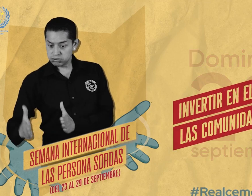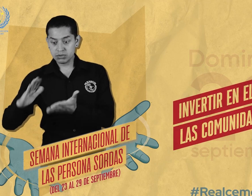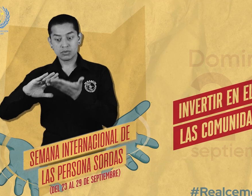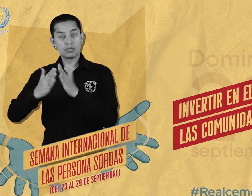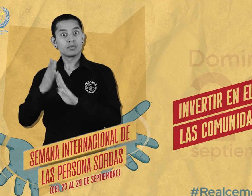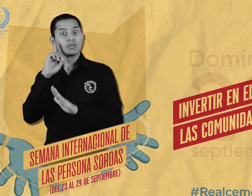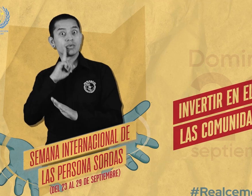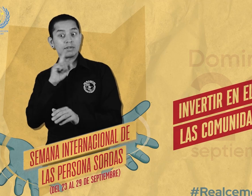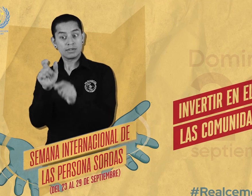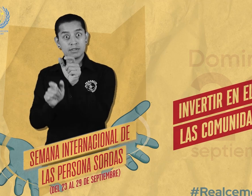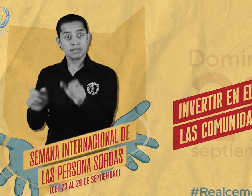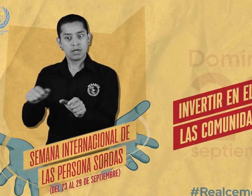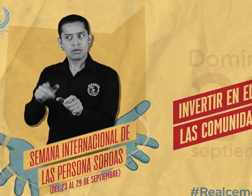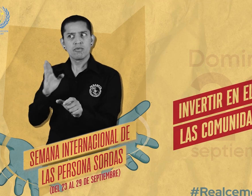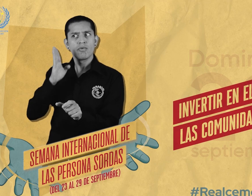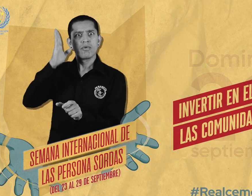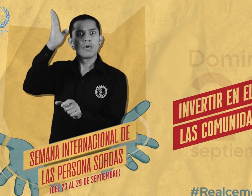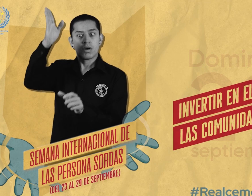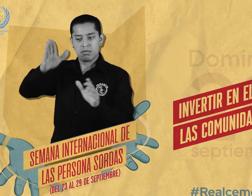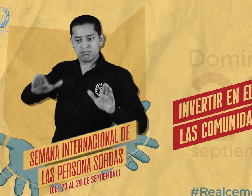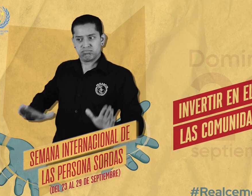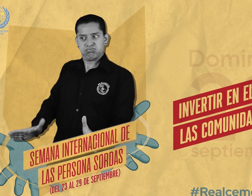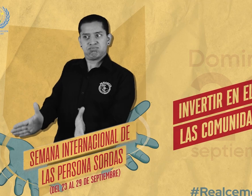Invertir en el futuro de las comunidades sordas